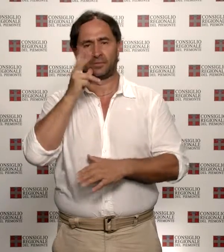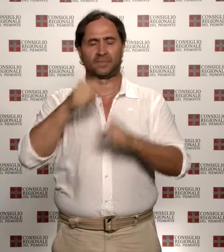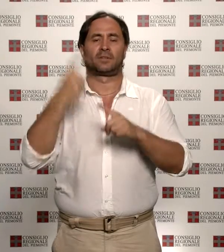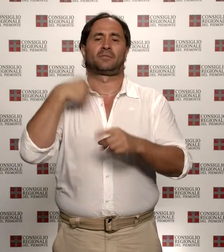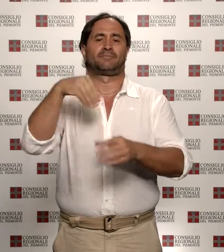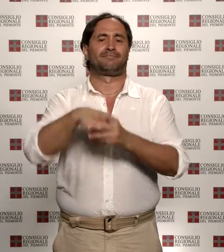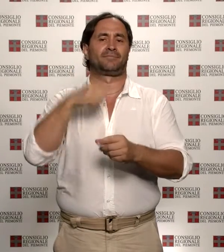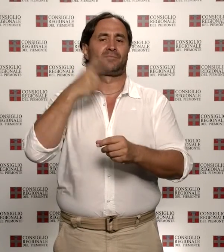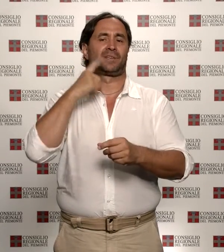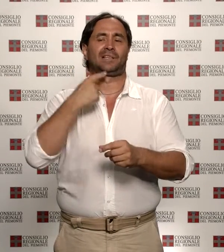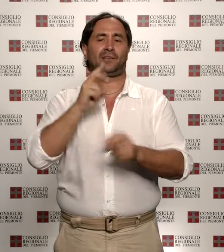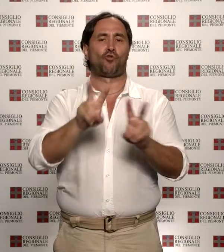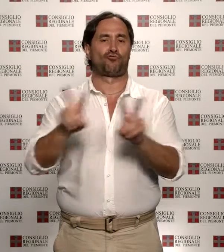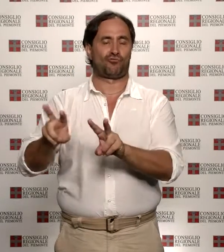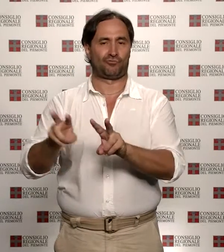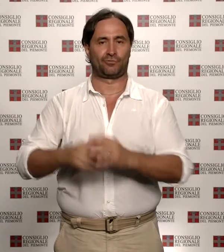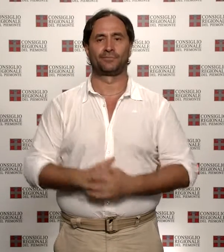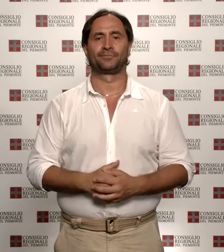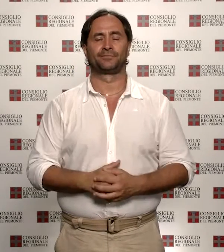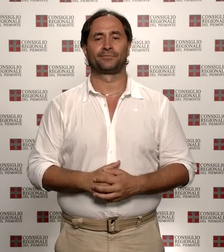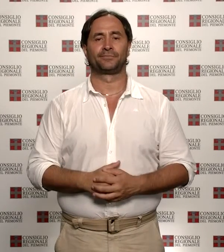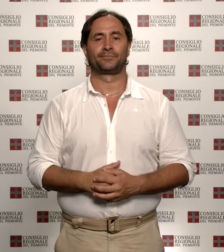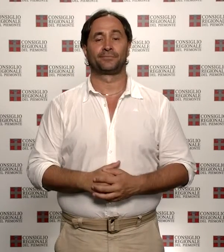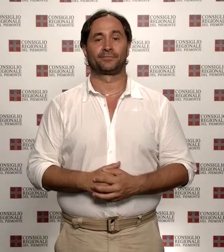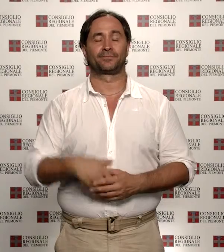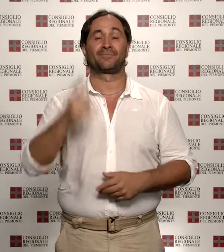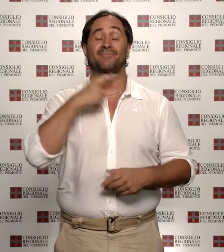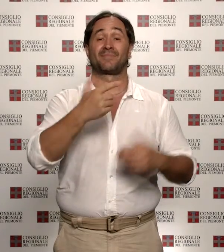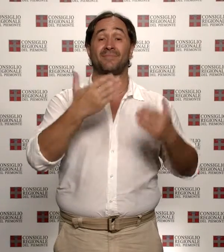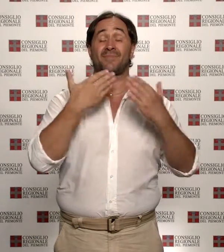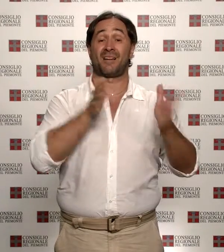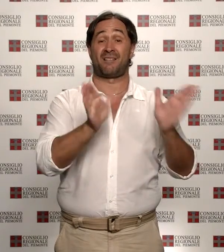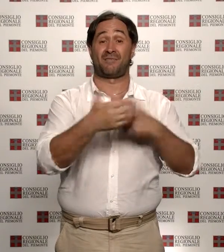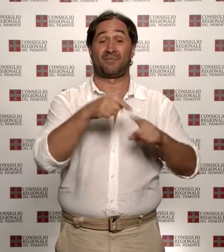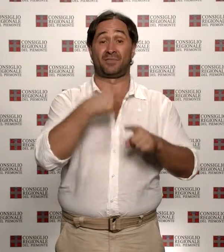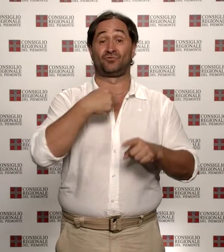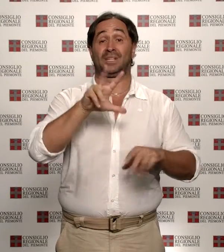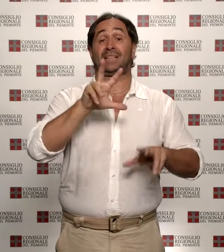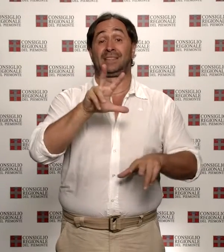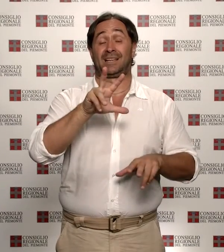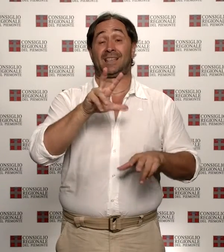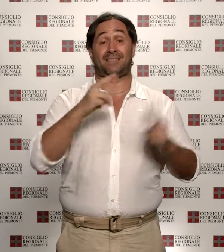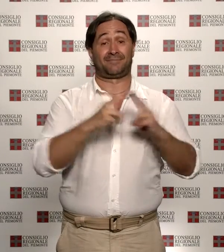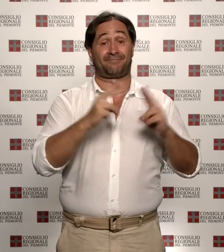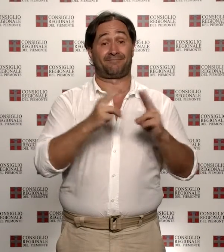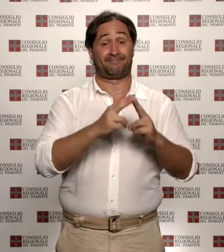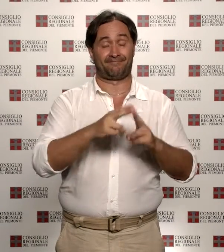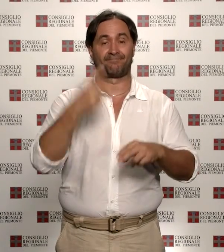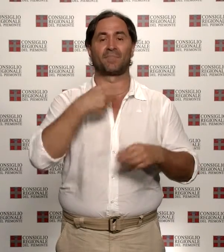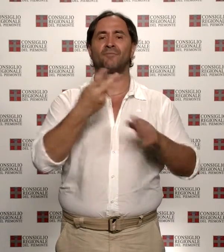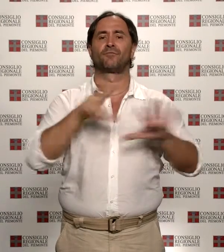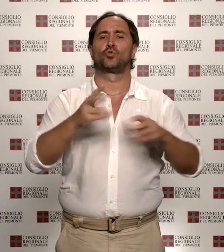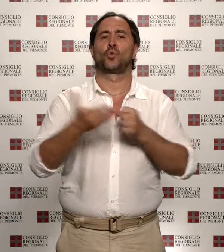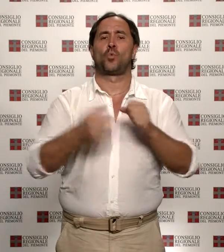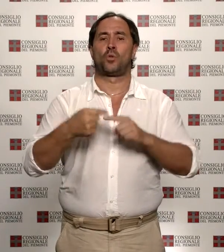controllo. In copertina. Dopo tre sedute di aula, il Consiglio regionale ha approvato il 28 luglio il provvedimento di